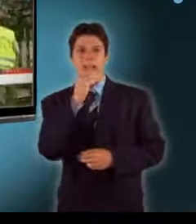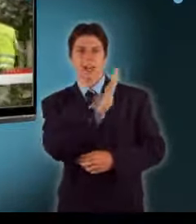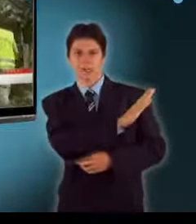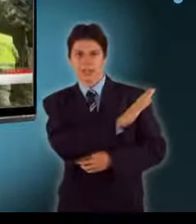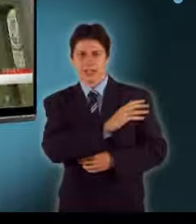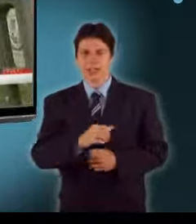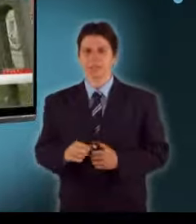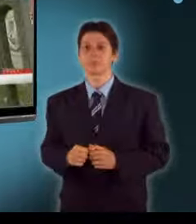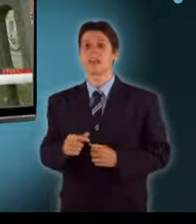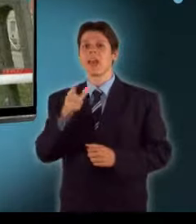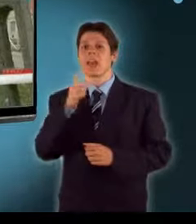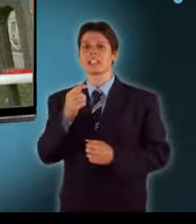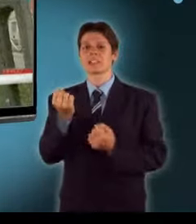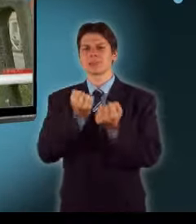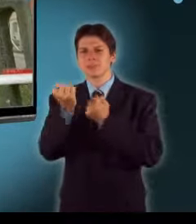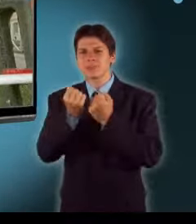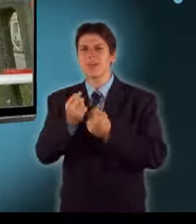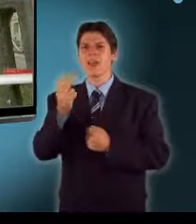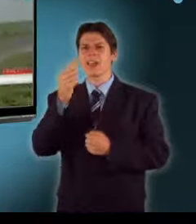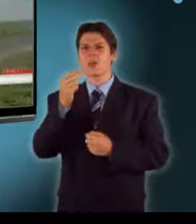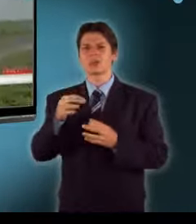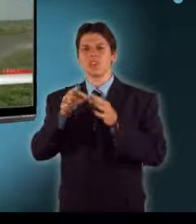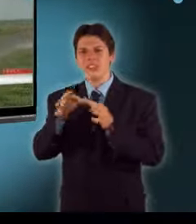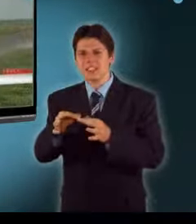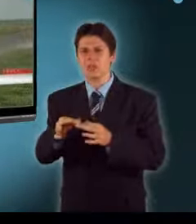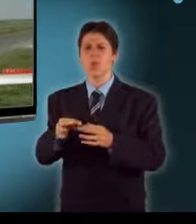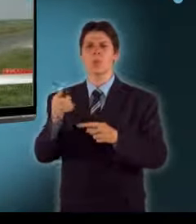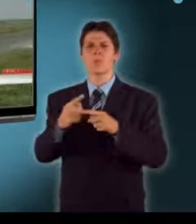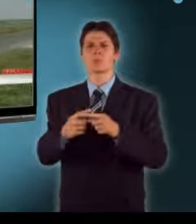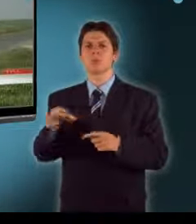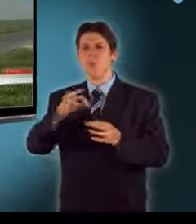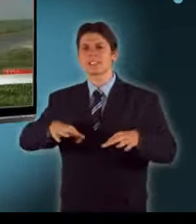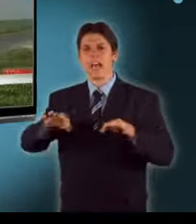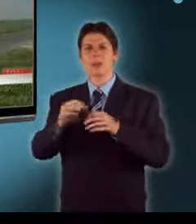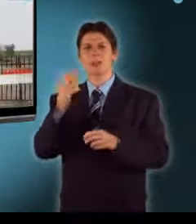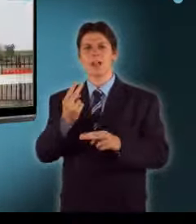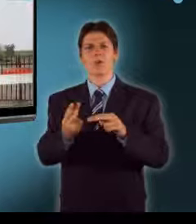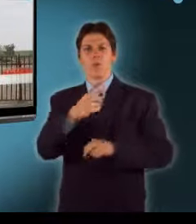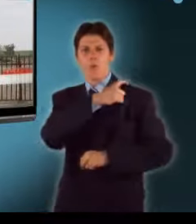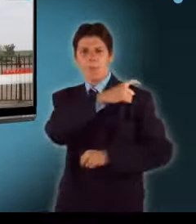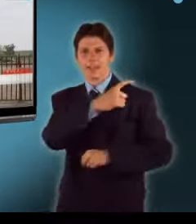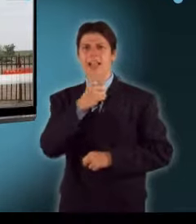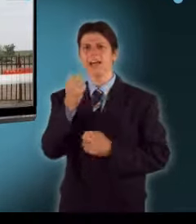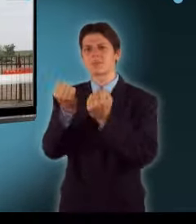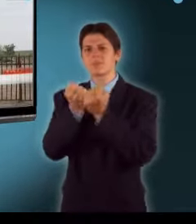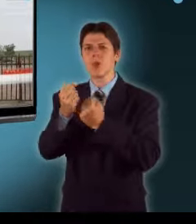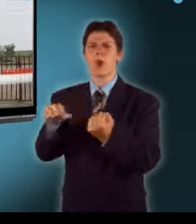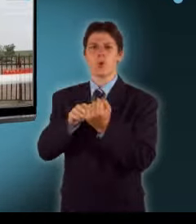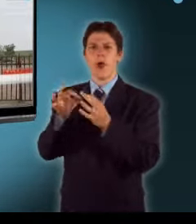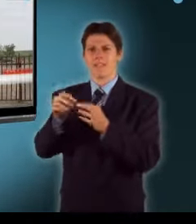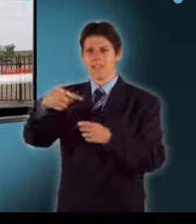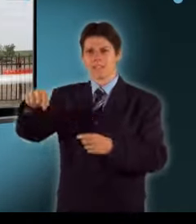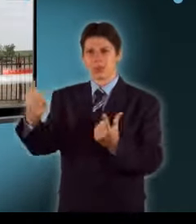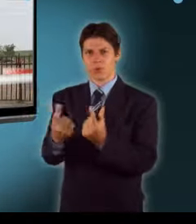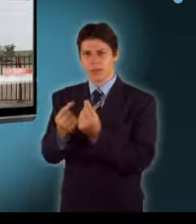vezetőkkel. Az országos rendőr főkapitány pedig délután egyeztett roma vezetőkkel. A kormányfőtől Zsólyom